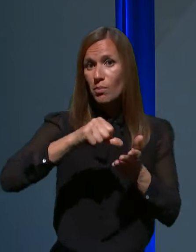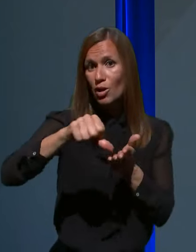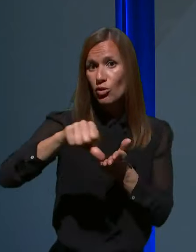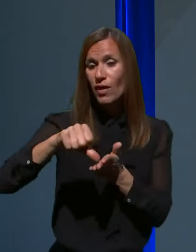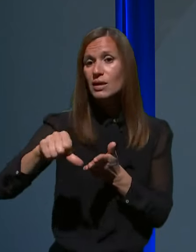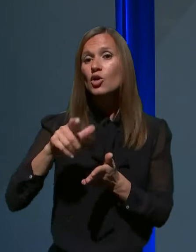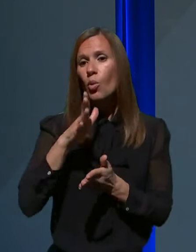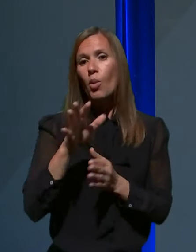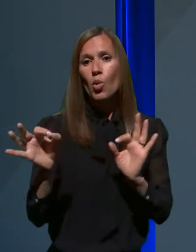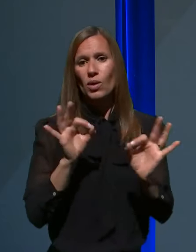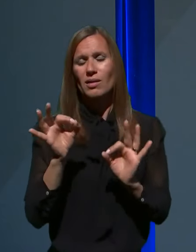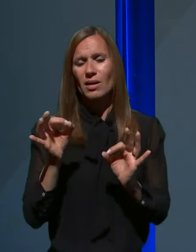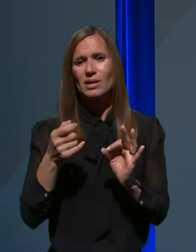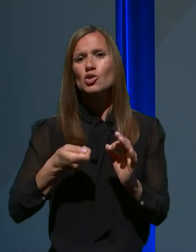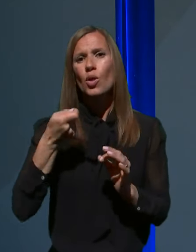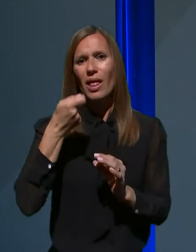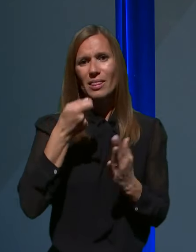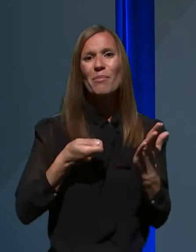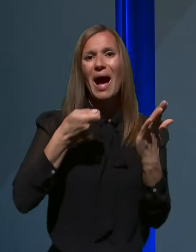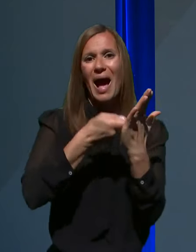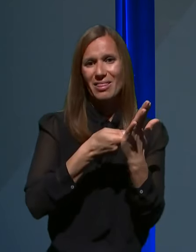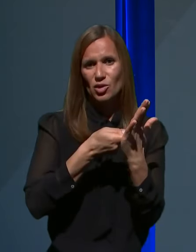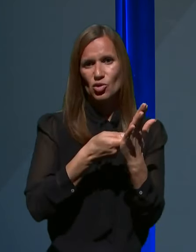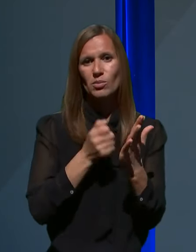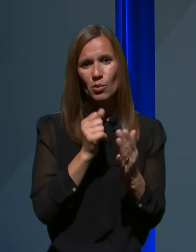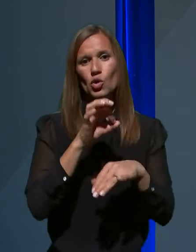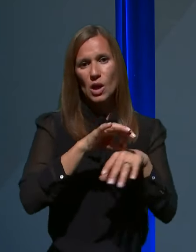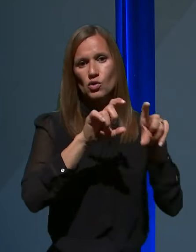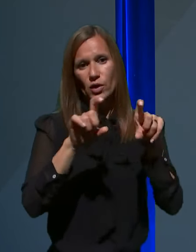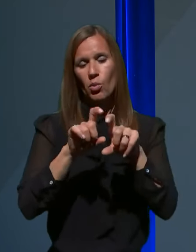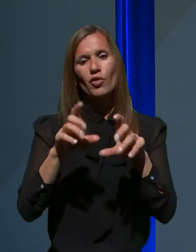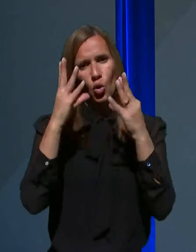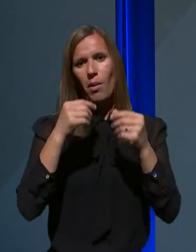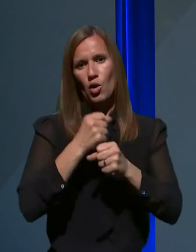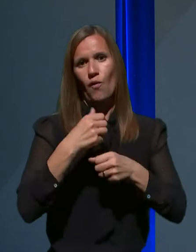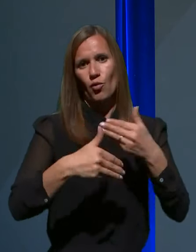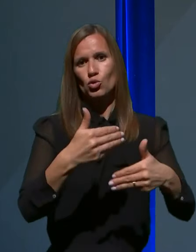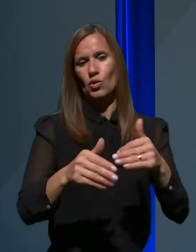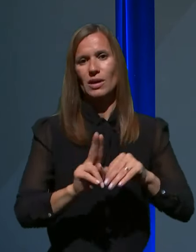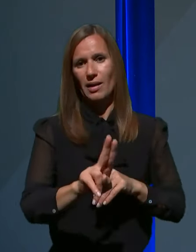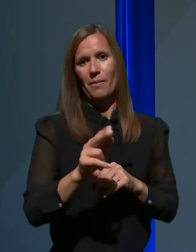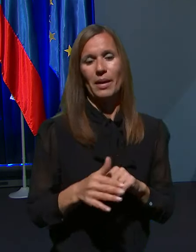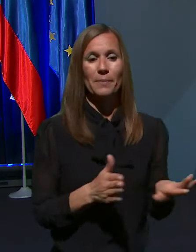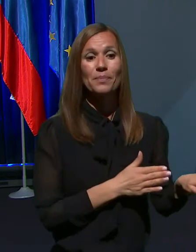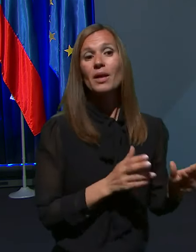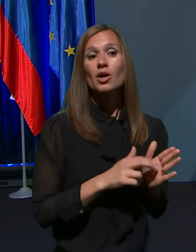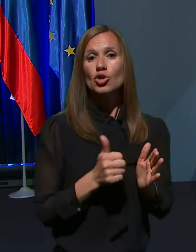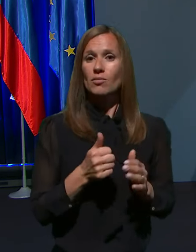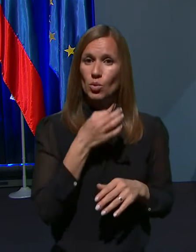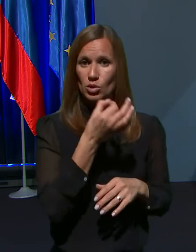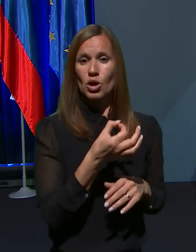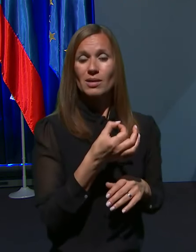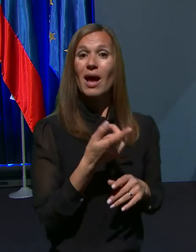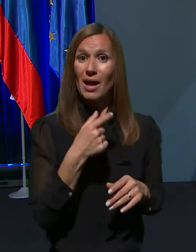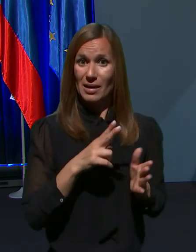normalno lahko funkcionirali zdravstveni zavodi. Hvala. Še eno vprašanje oziroma dve. Ali drži, da bo